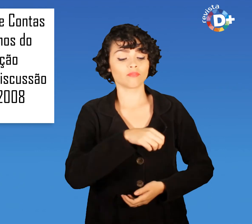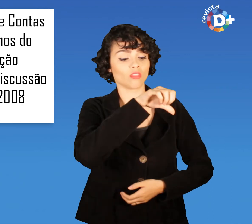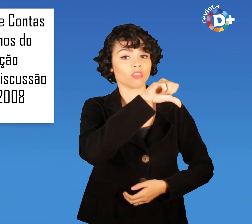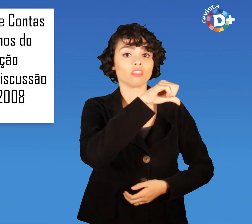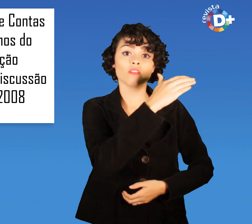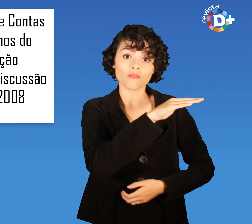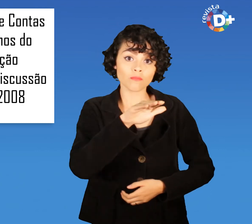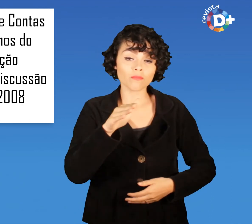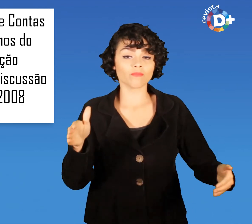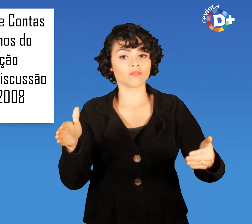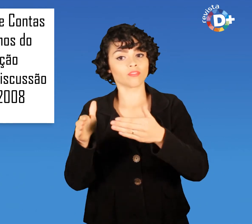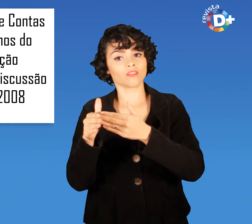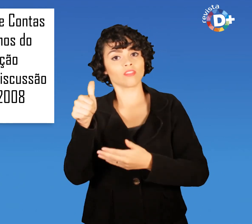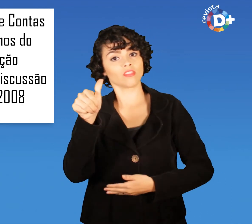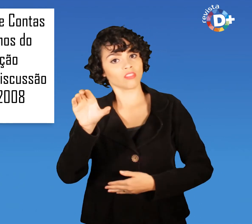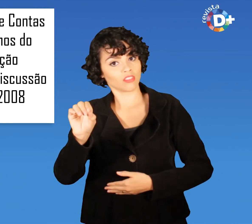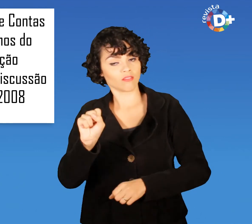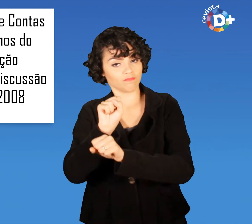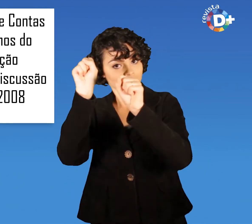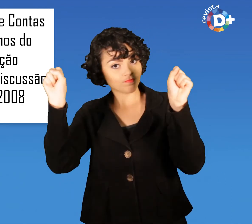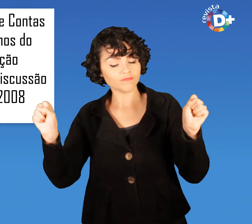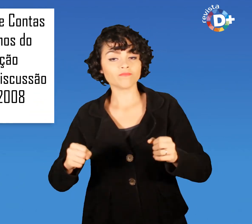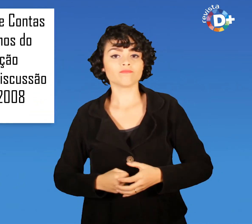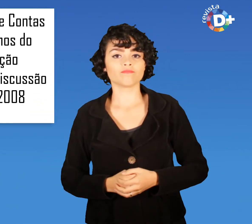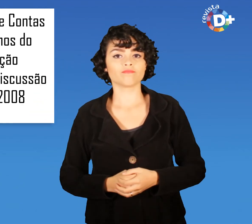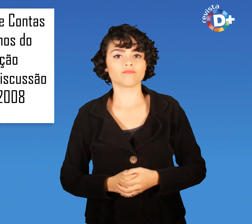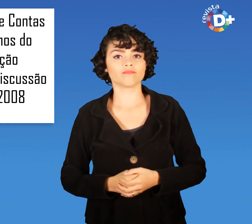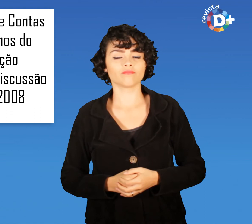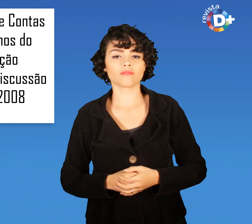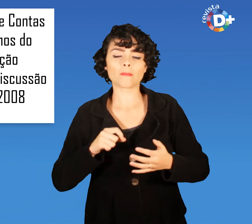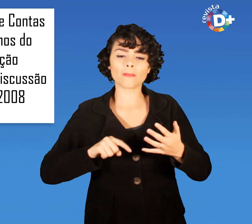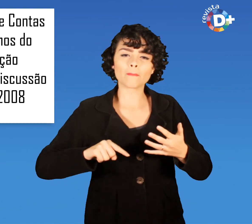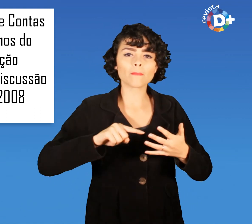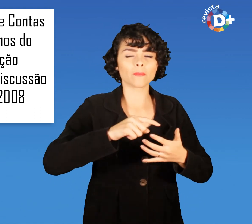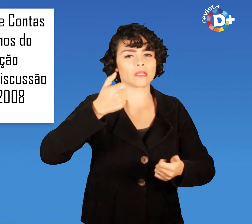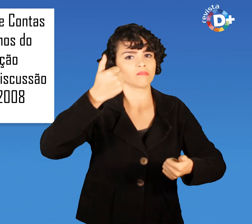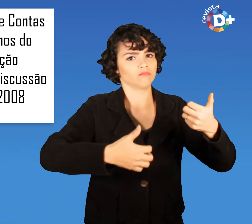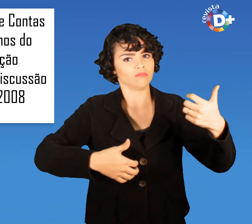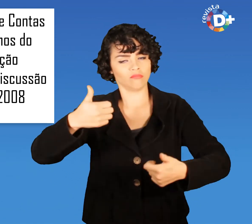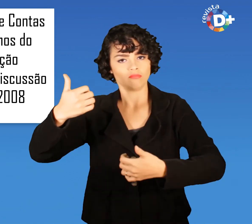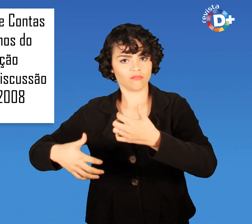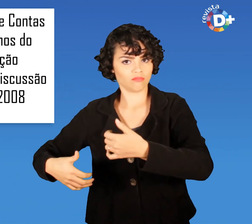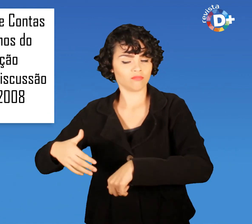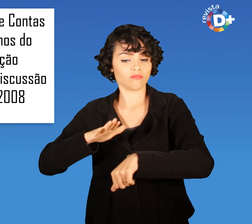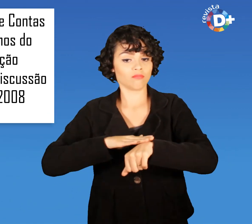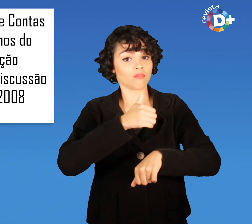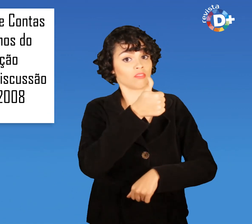manhã às dez horas da manhã Prestação de contas Das dez horas da manhã